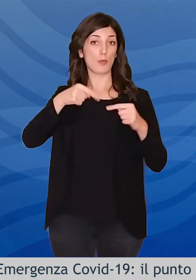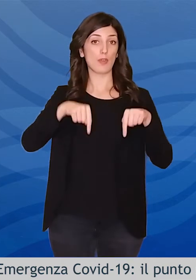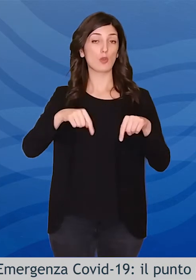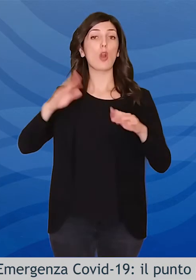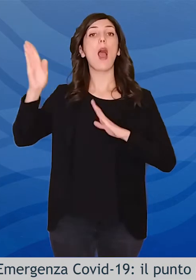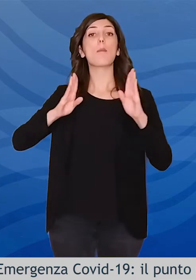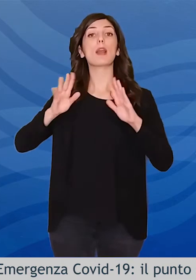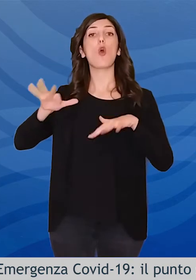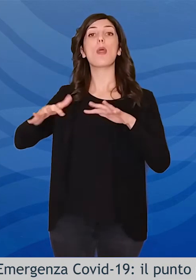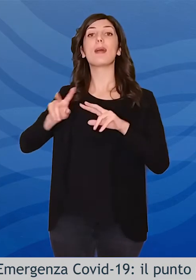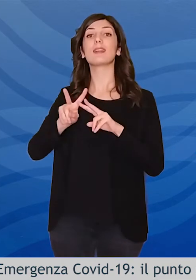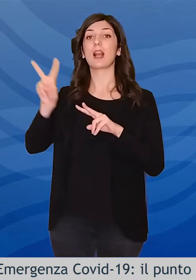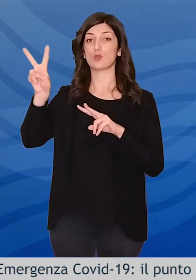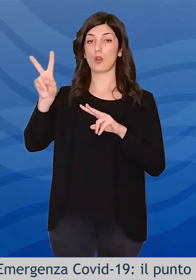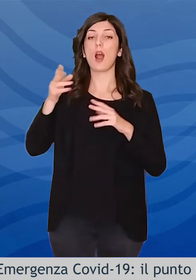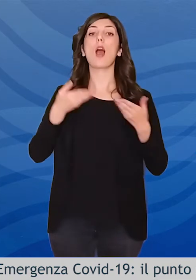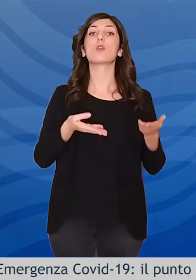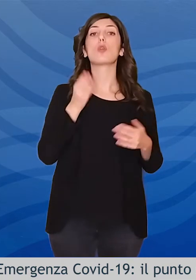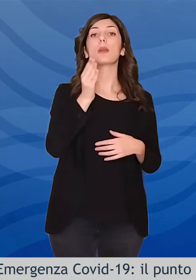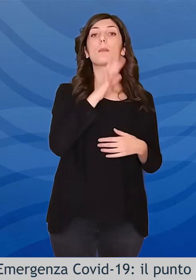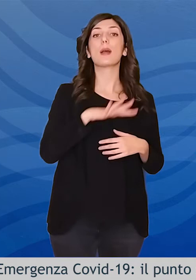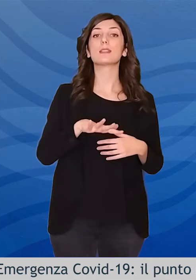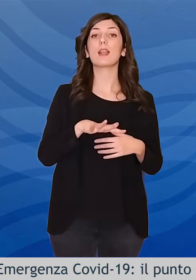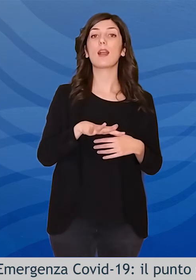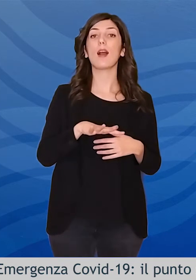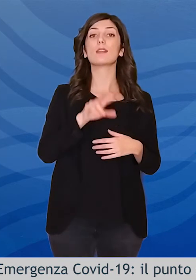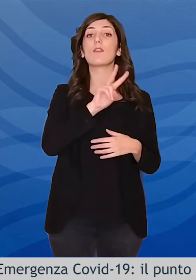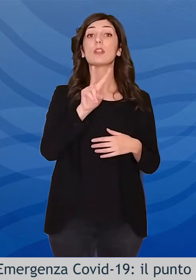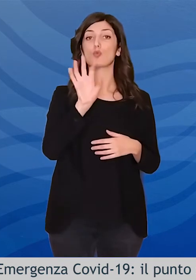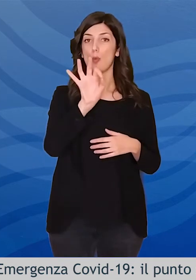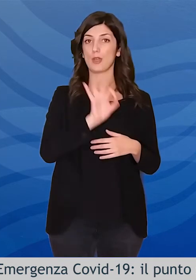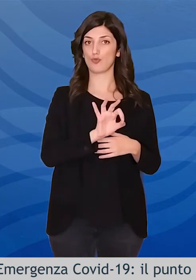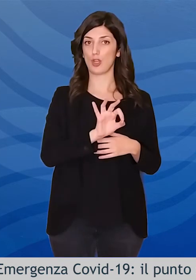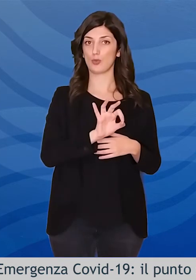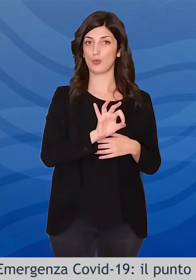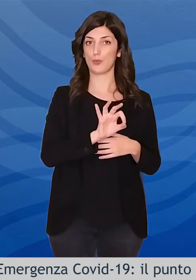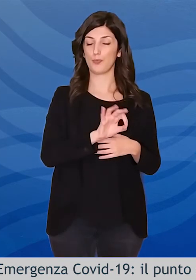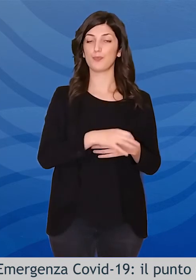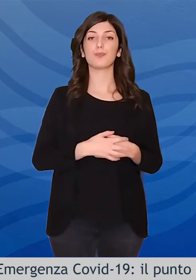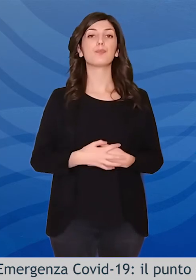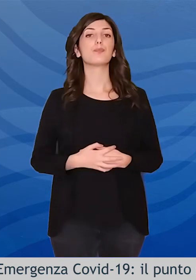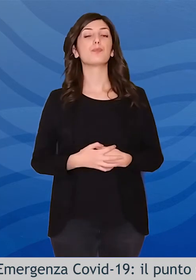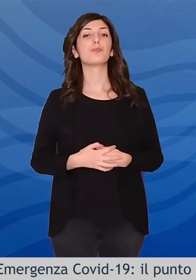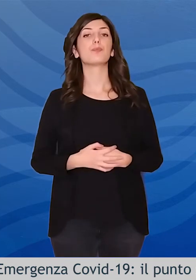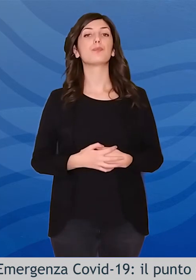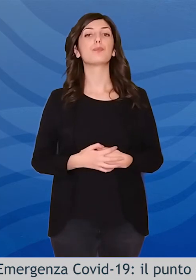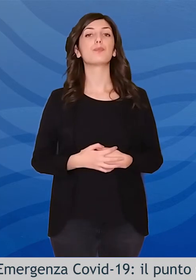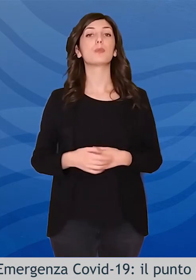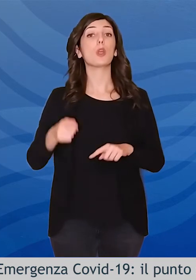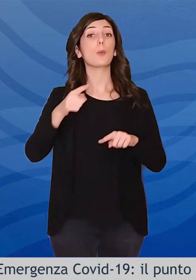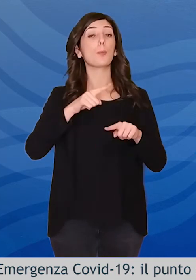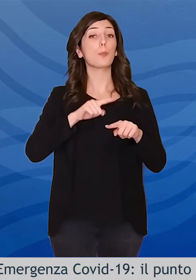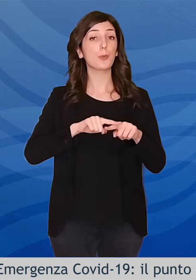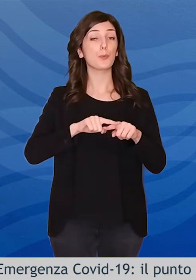nazionale che nella regione basificata si attesta al 22%. Un altro parametro è la positività